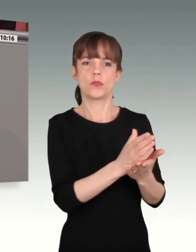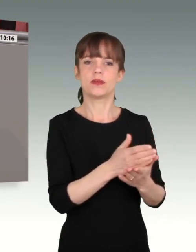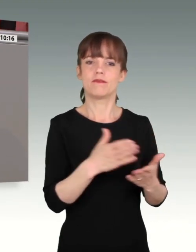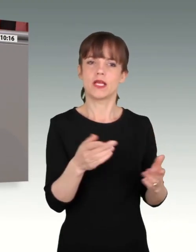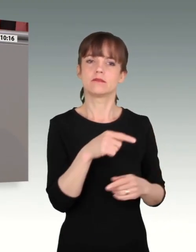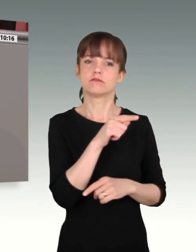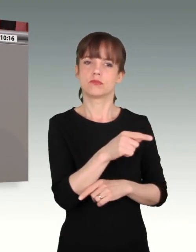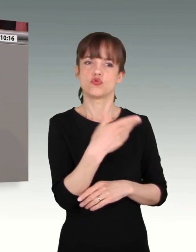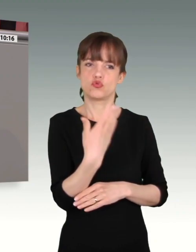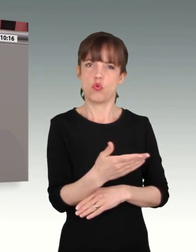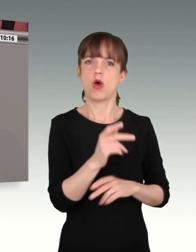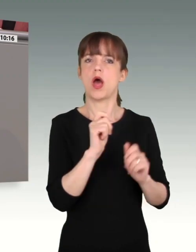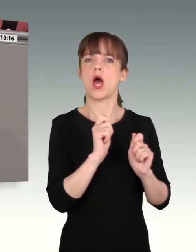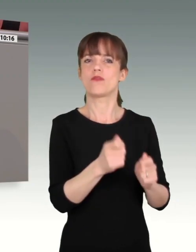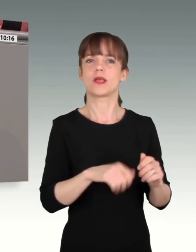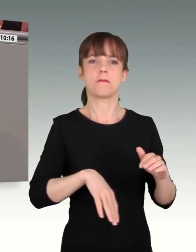16 Jahre?